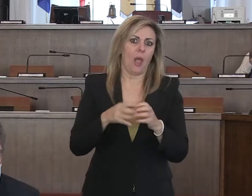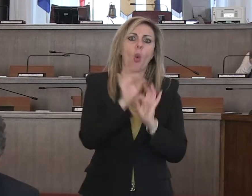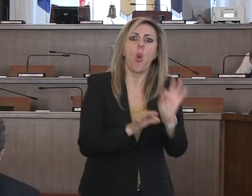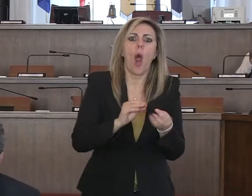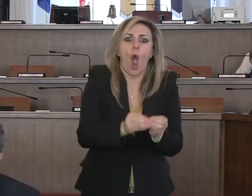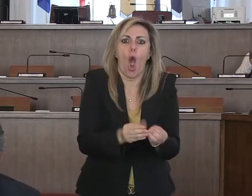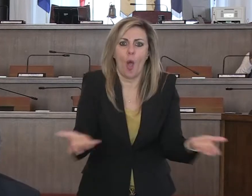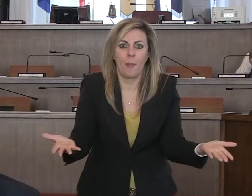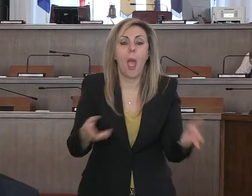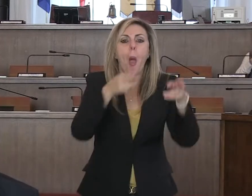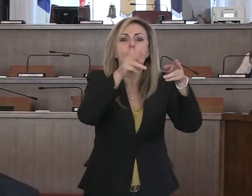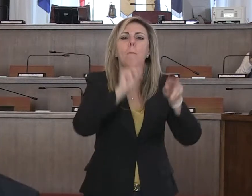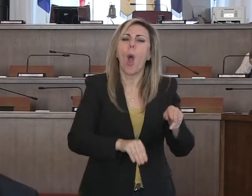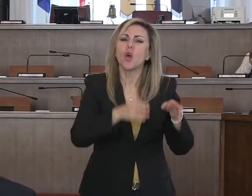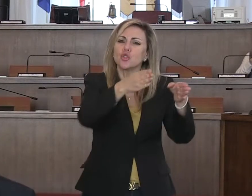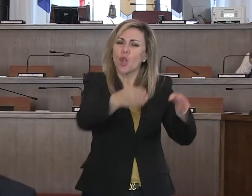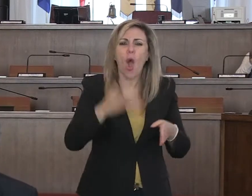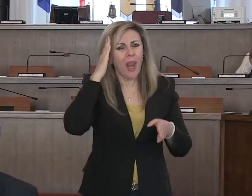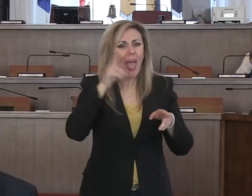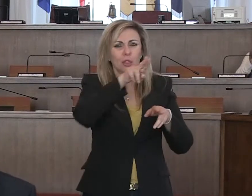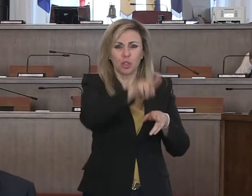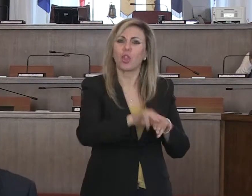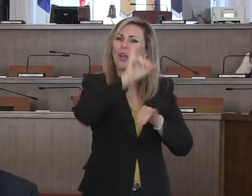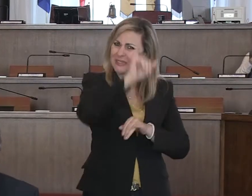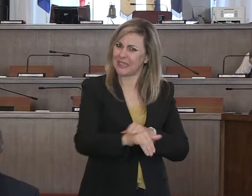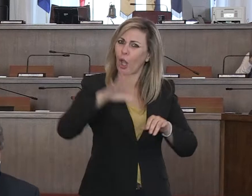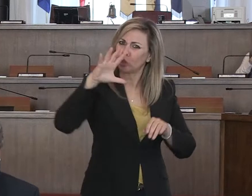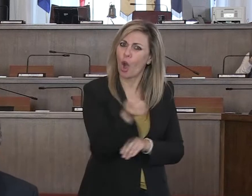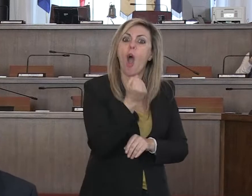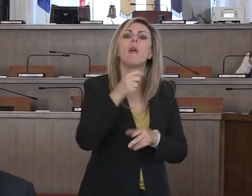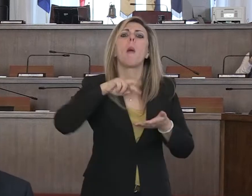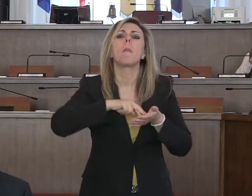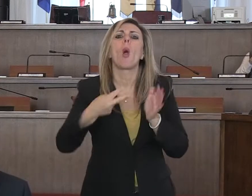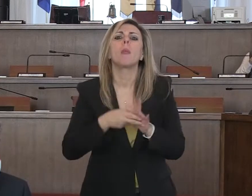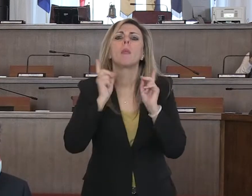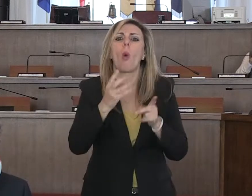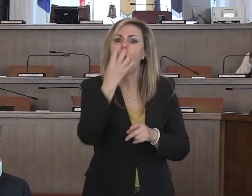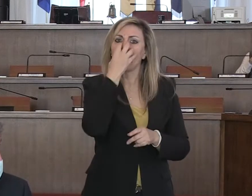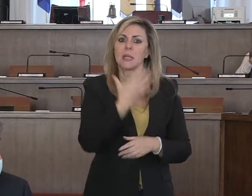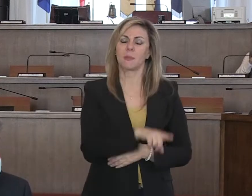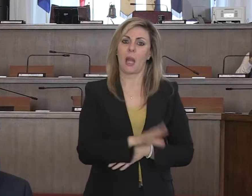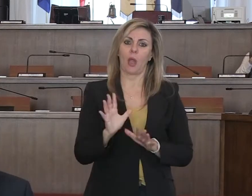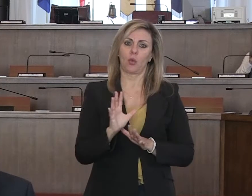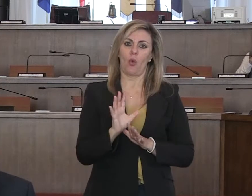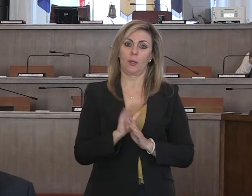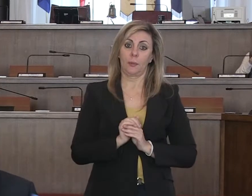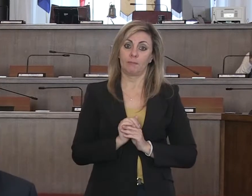letto, che si recuperano, che si trovano, che si possono attrezzare, anche noi possiamo mettere in campo, come dire,